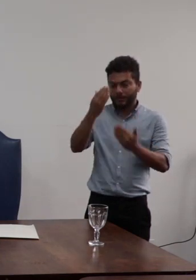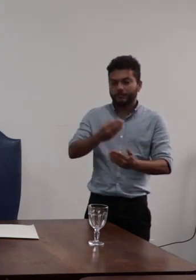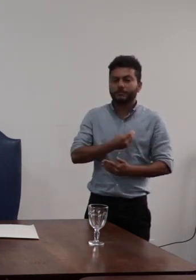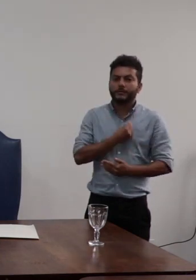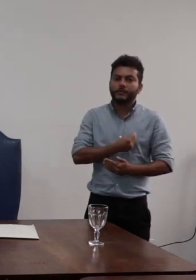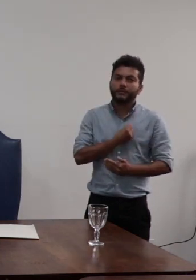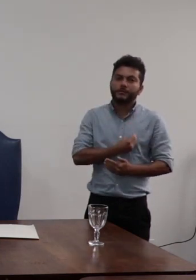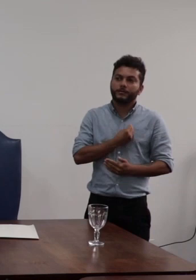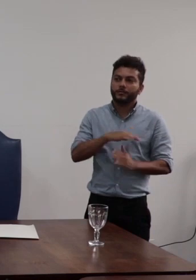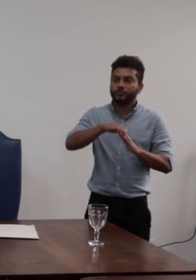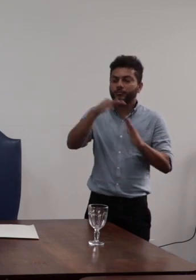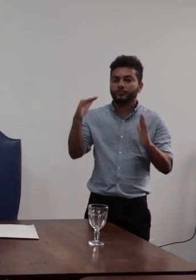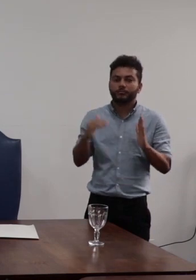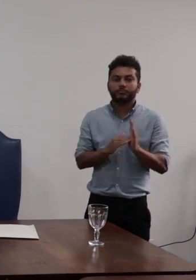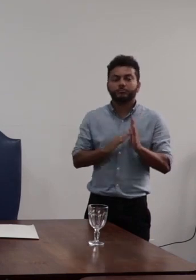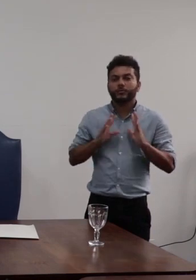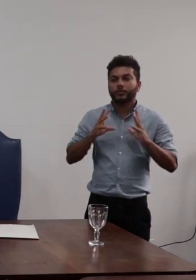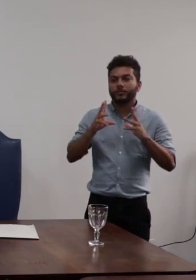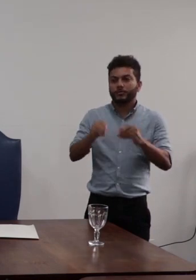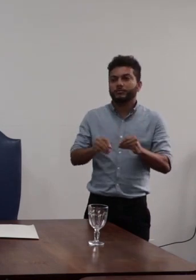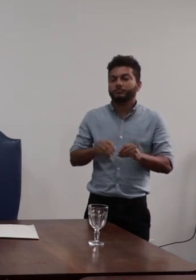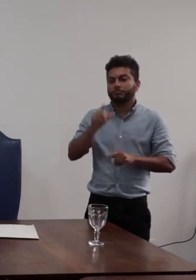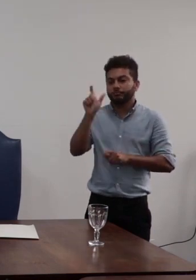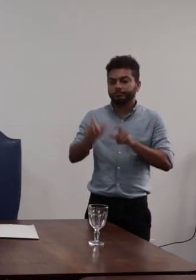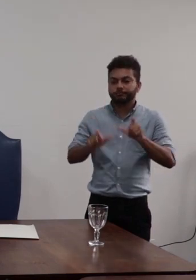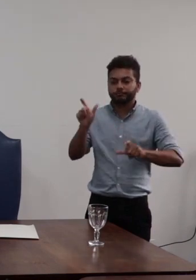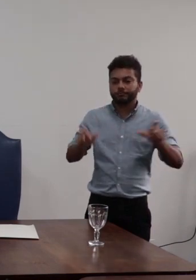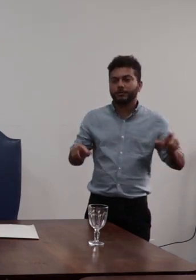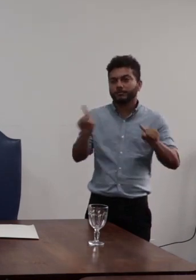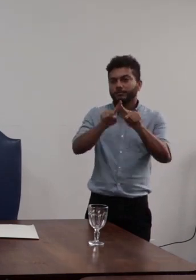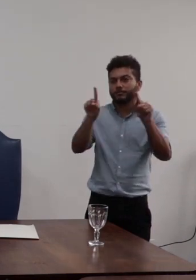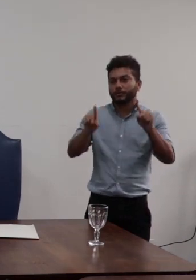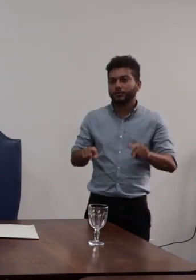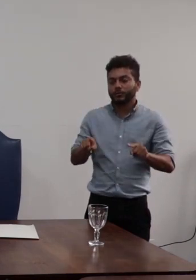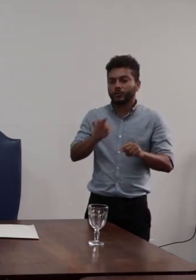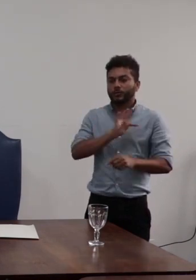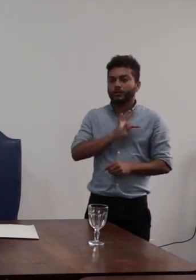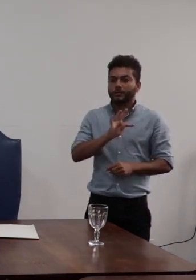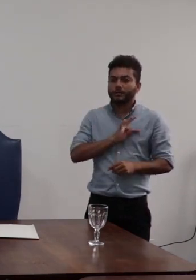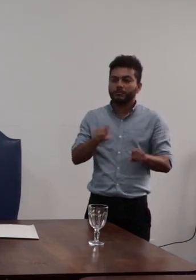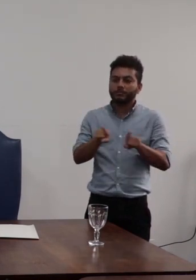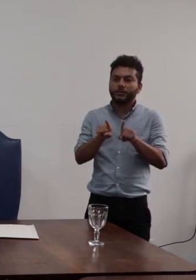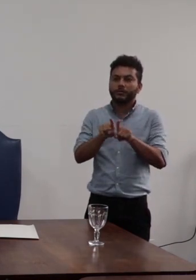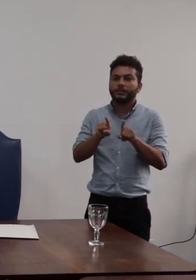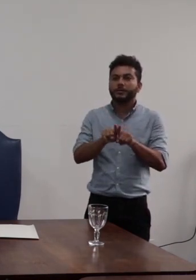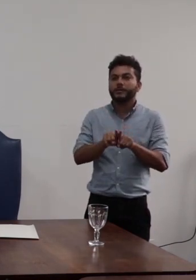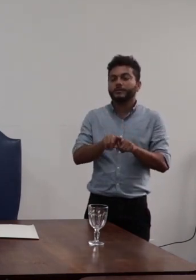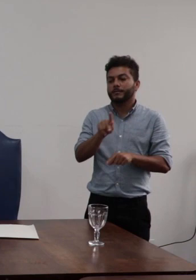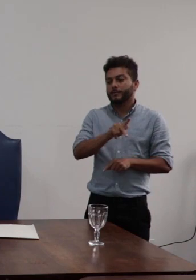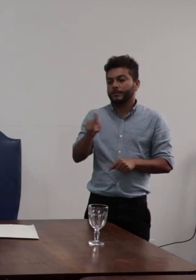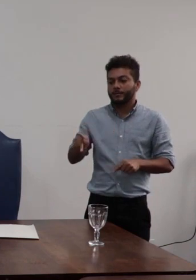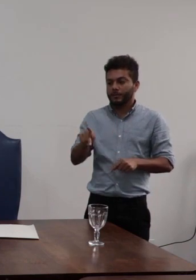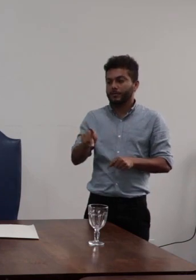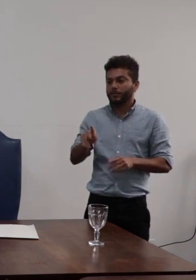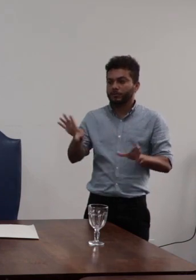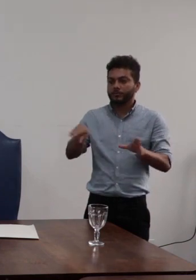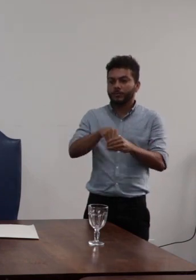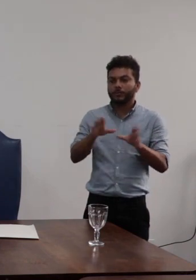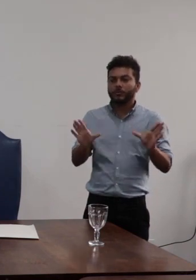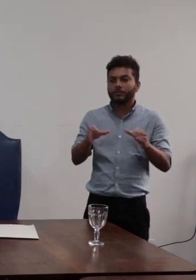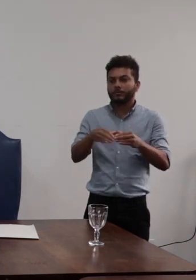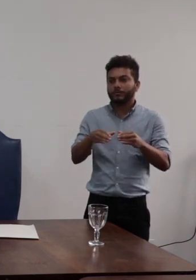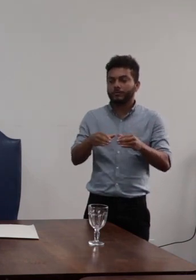presença distinta dos servidores técnicos e docentes que compuseram essa comissão